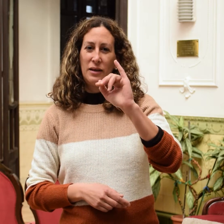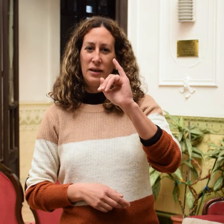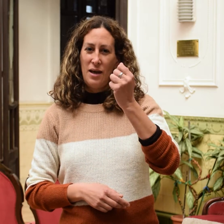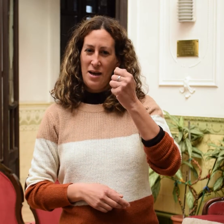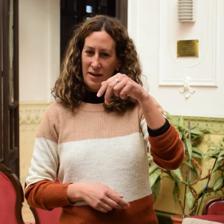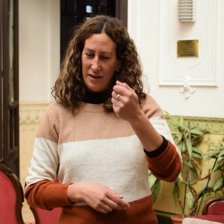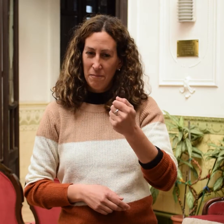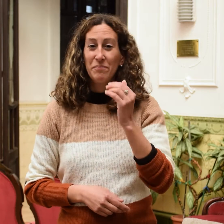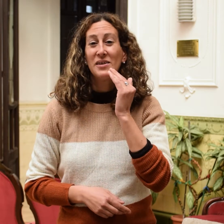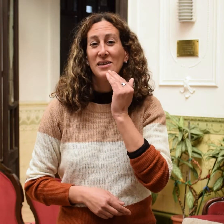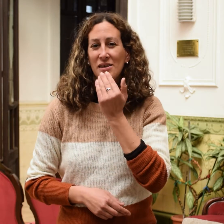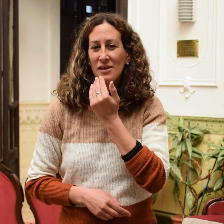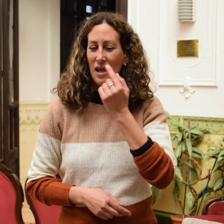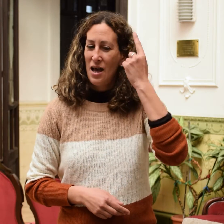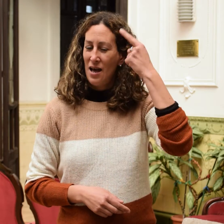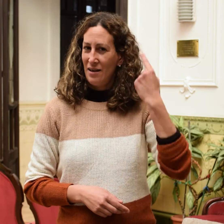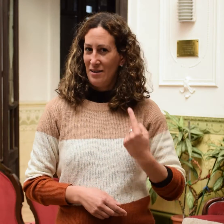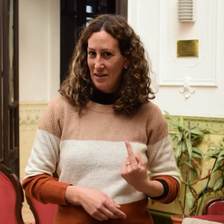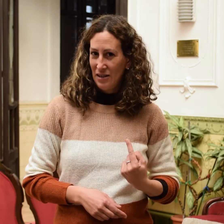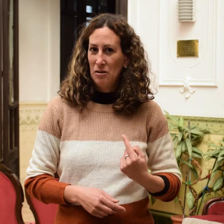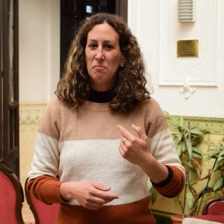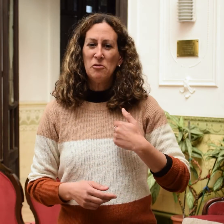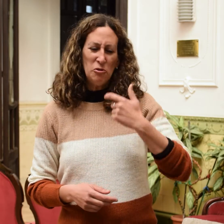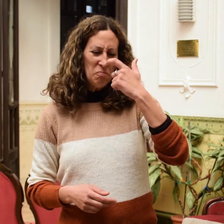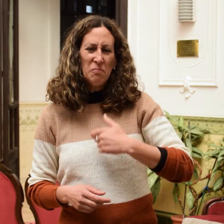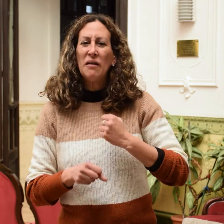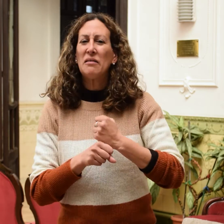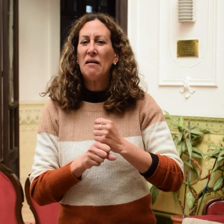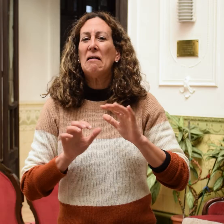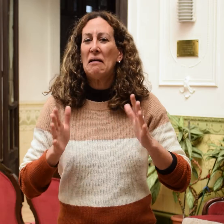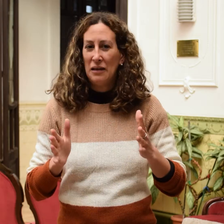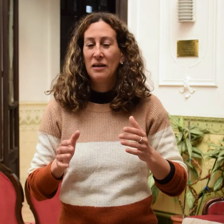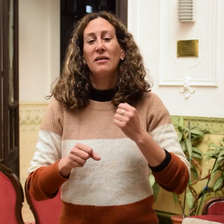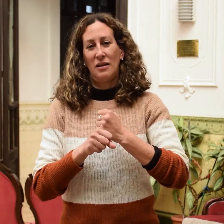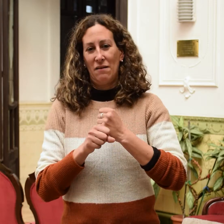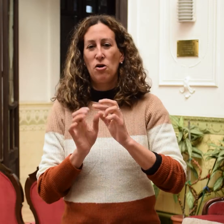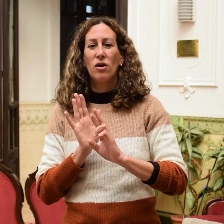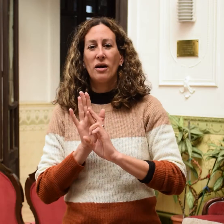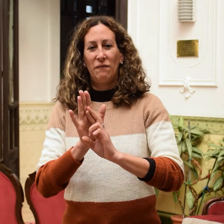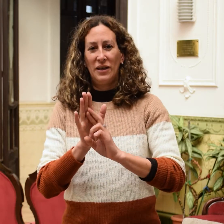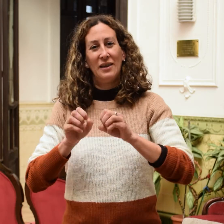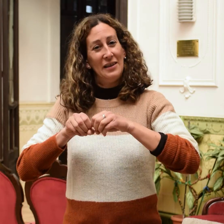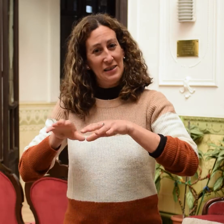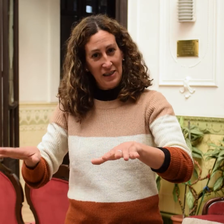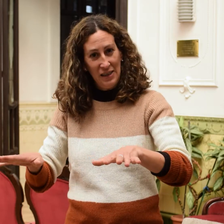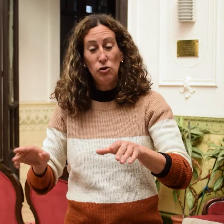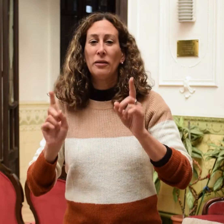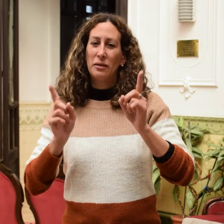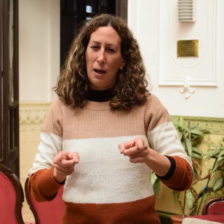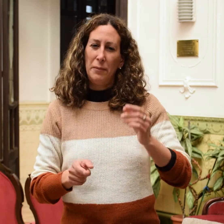y mi seña es esta. Soy referente de Cerezo y también soy profesora de lengua de